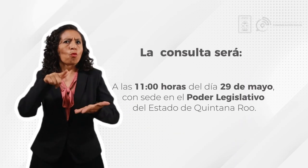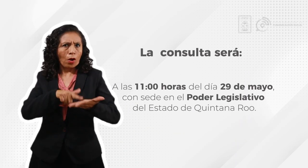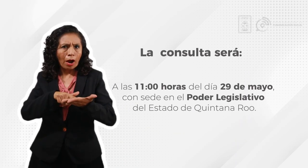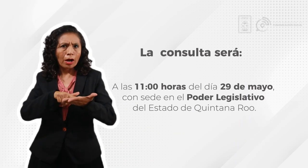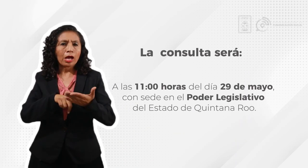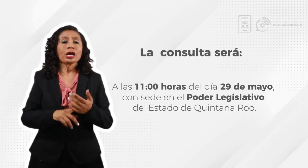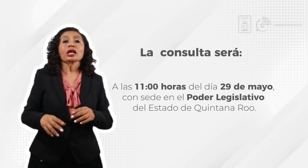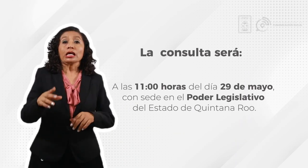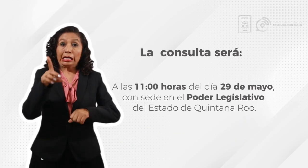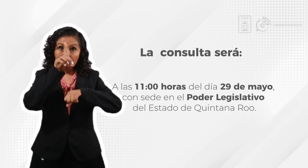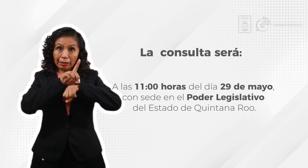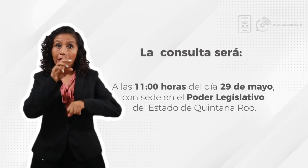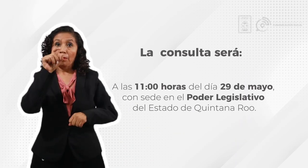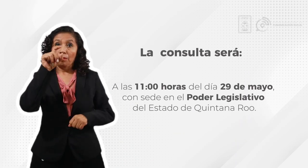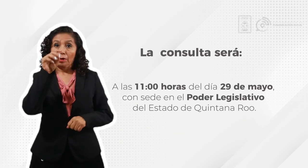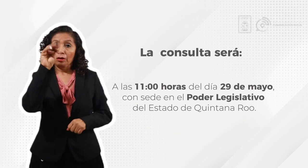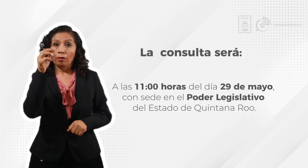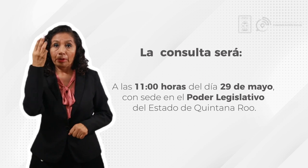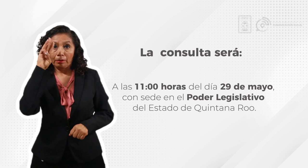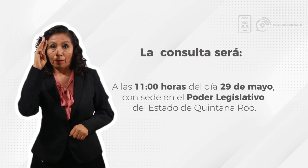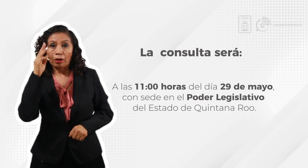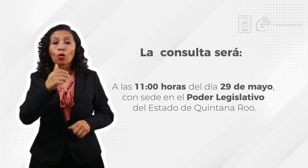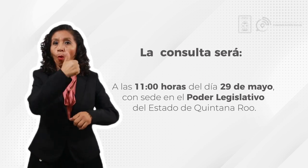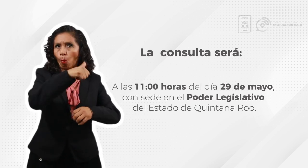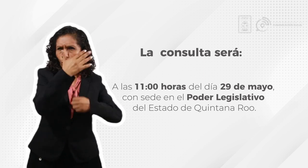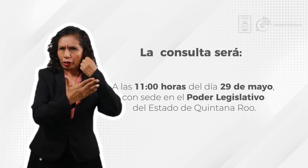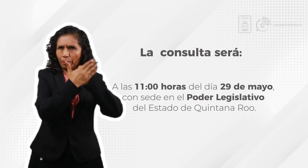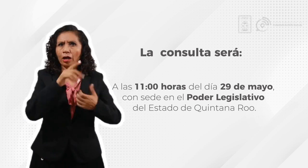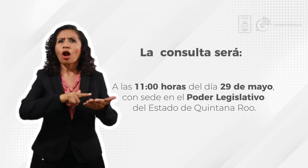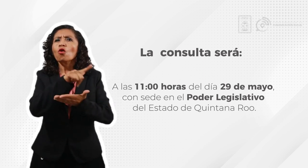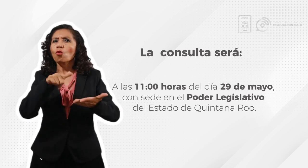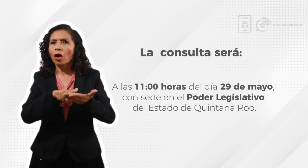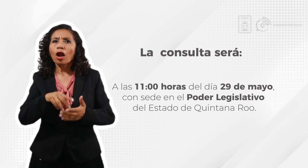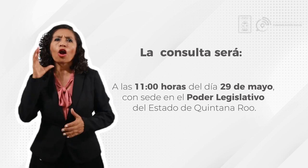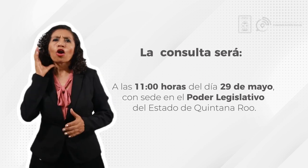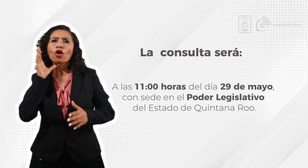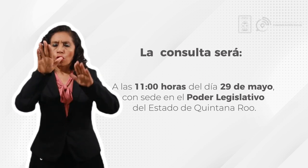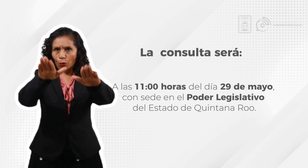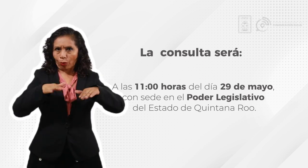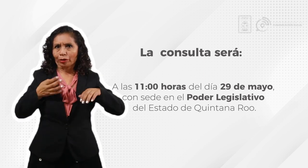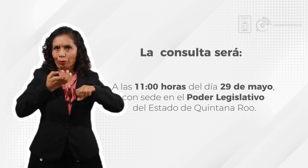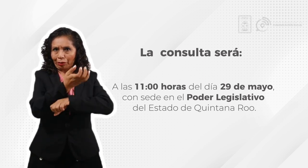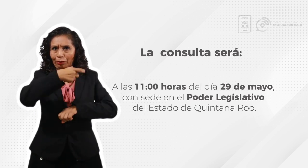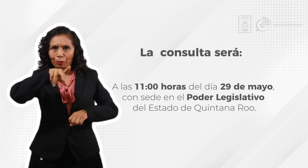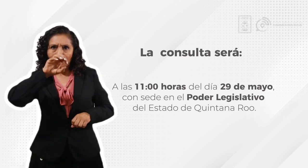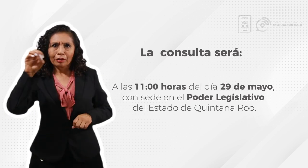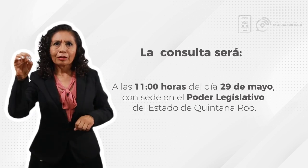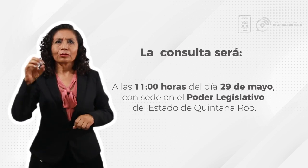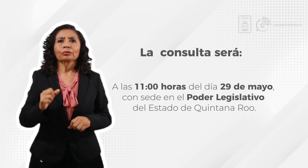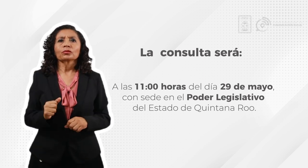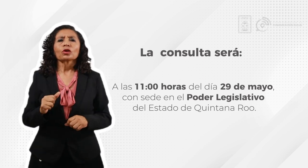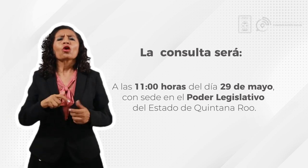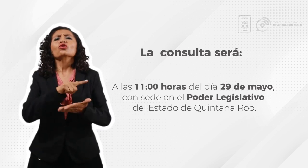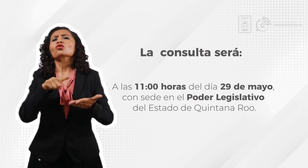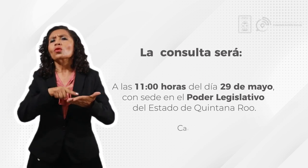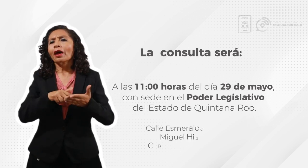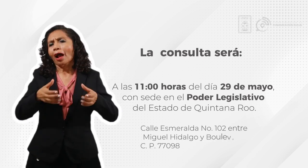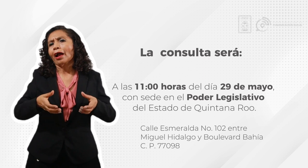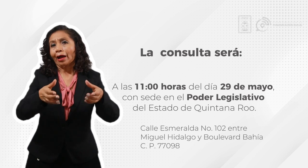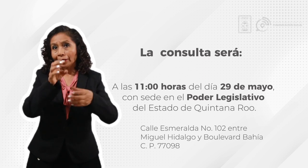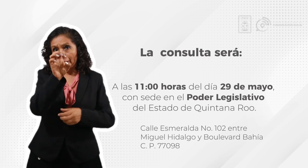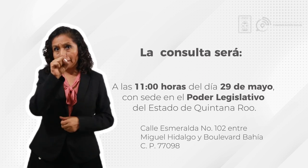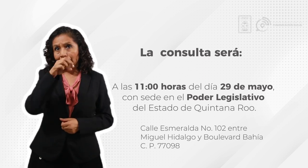La consulta será a las 11 horas del día 29 de mayo, con sede en el Poder Legislativo del Estado de Quintana Roo,